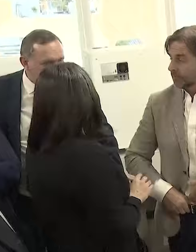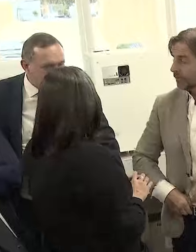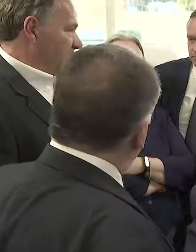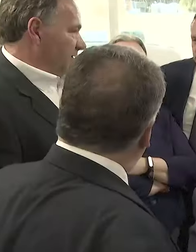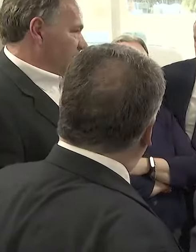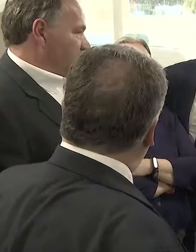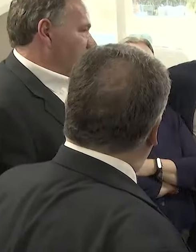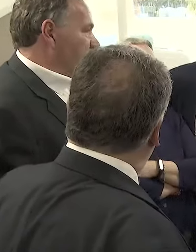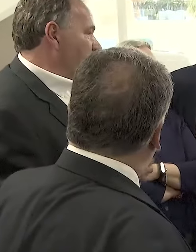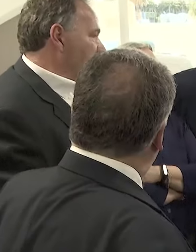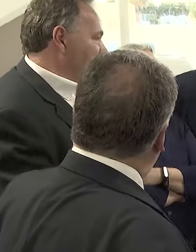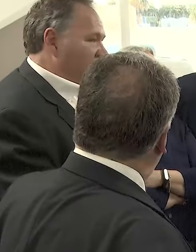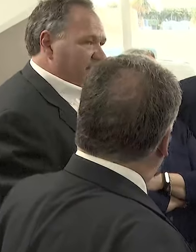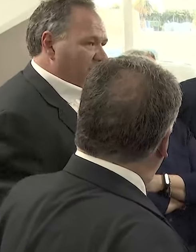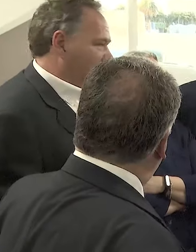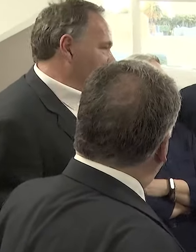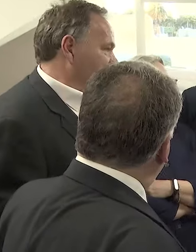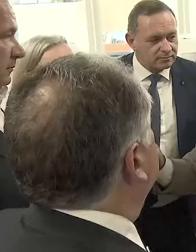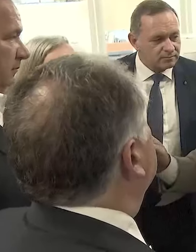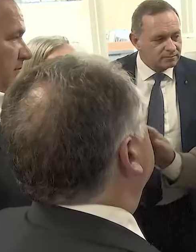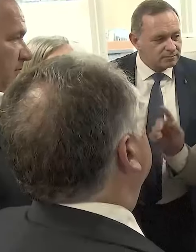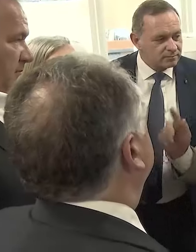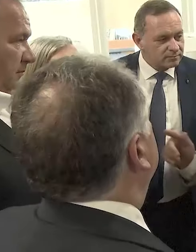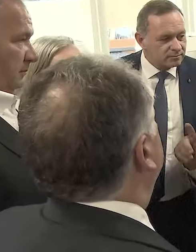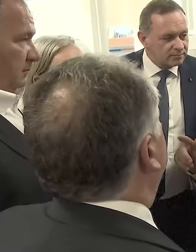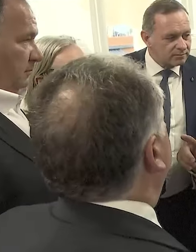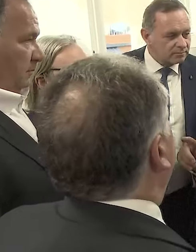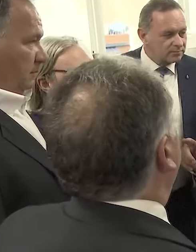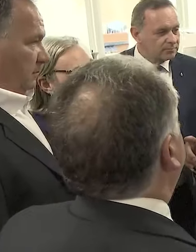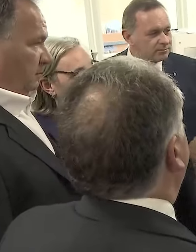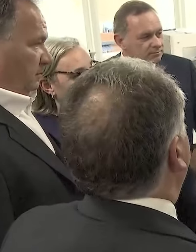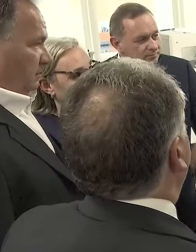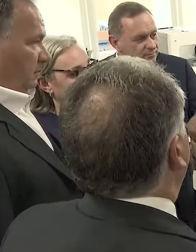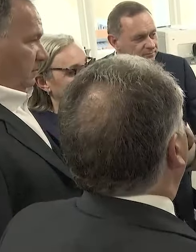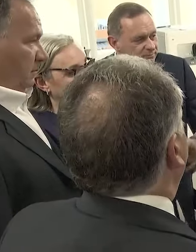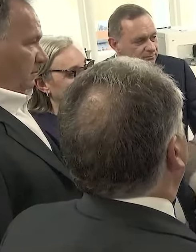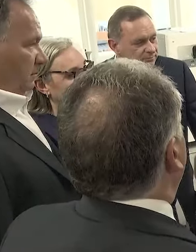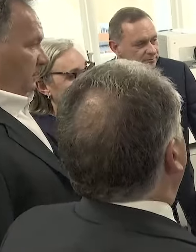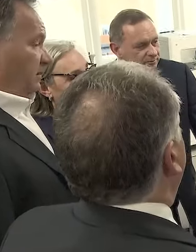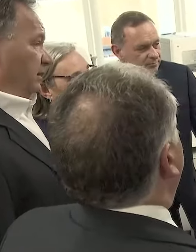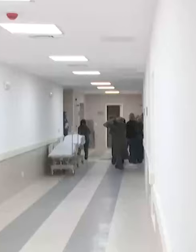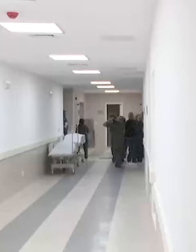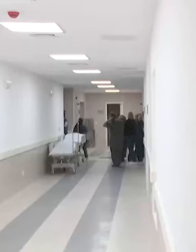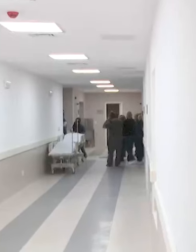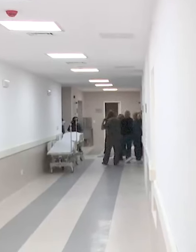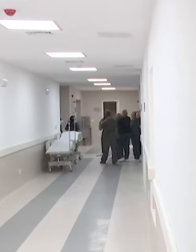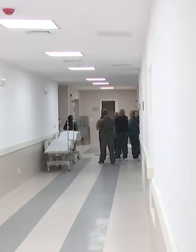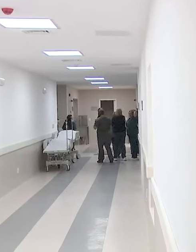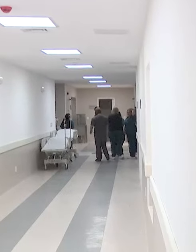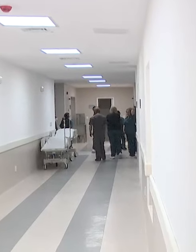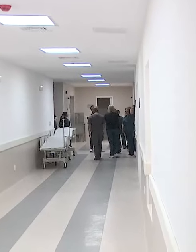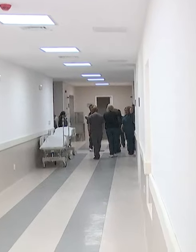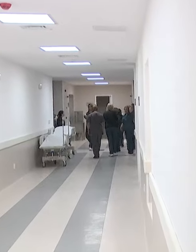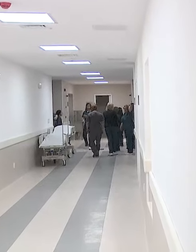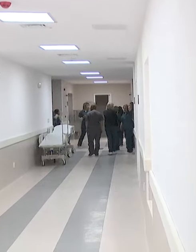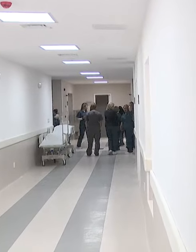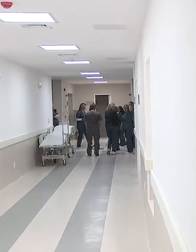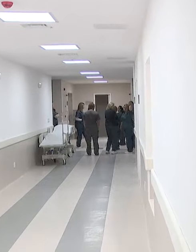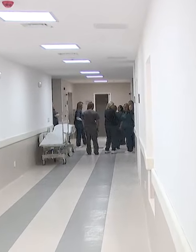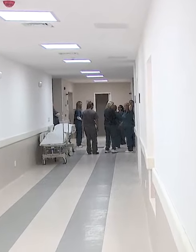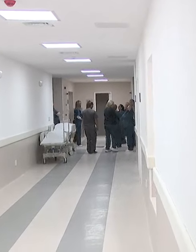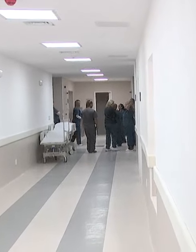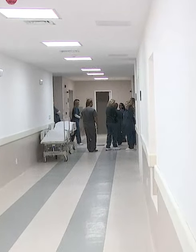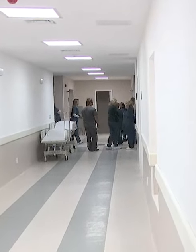de nuestras ambulancias AME 105, las ambulancias especializadas. para que de esa manera todos los